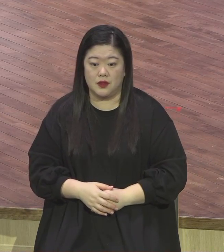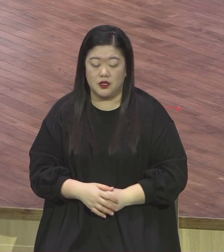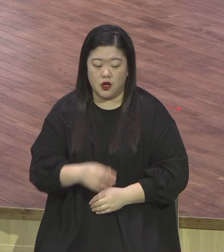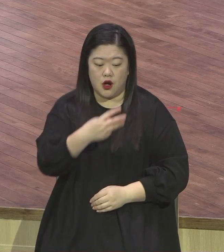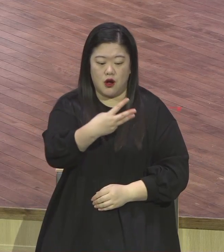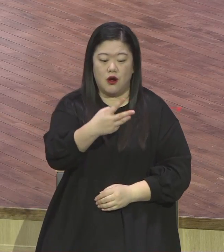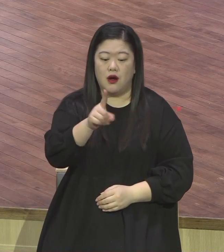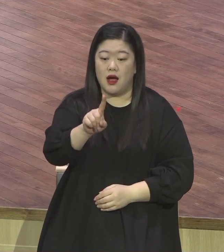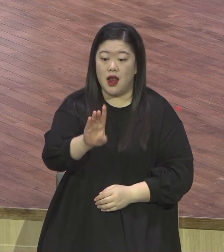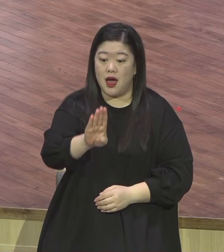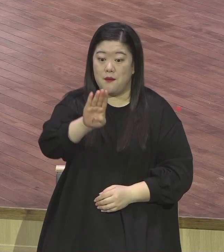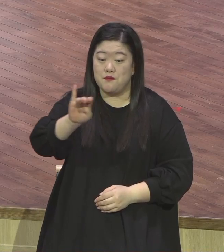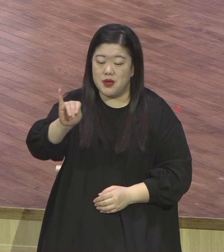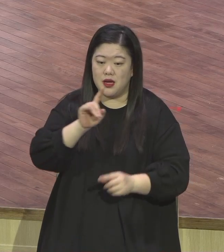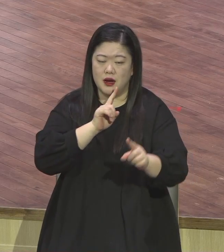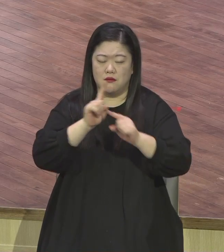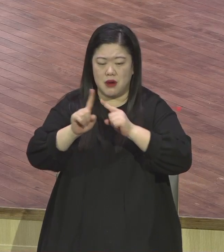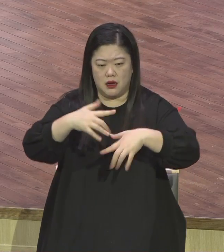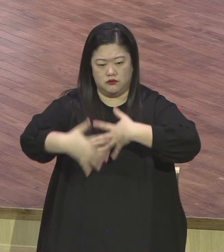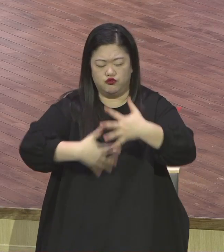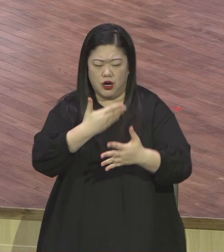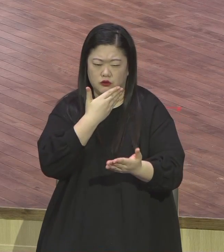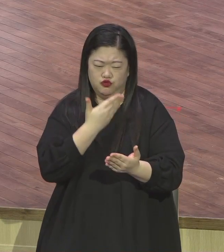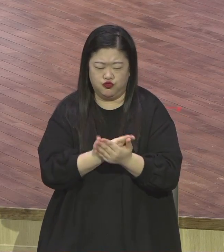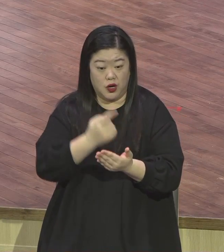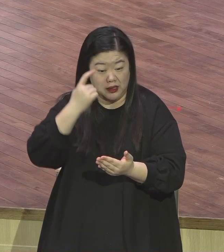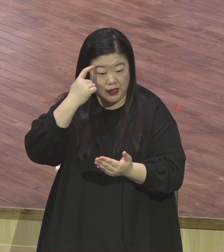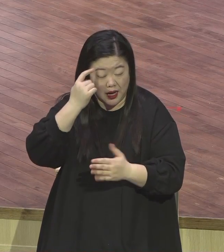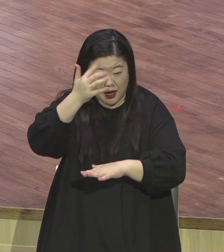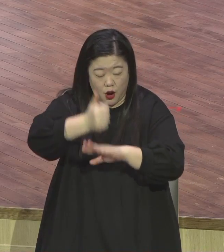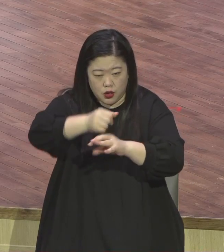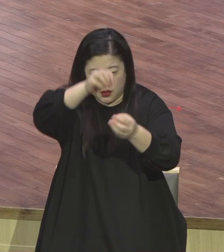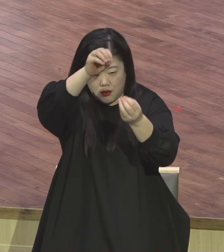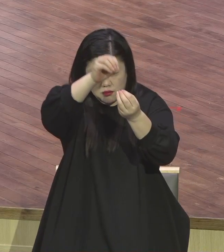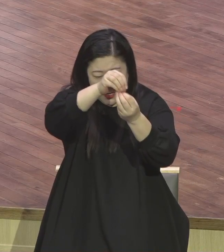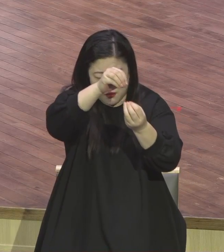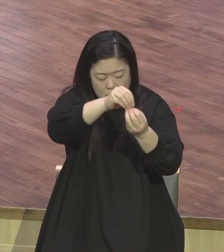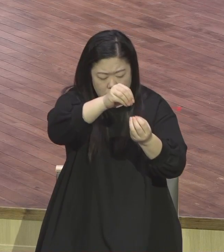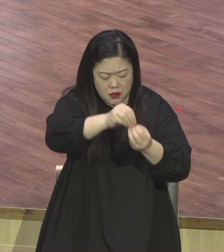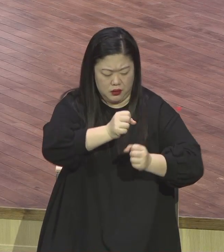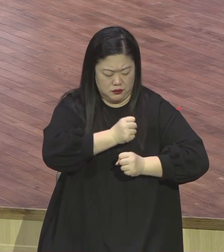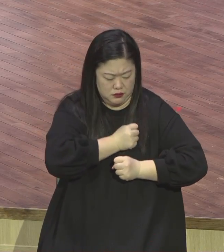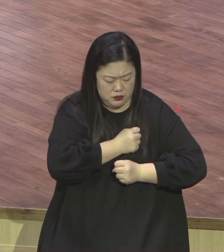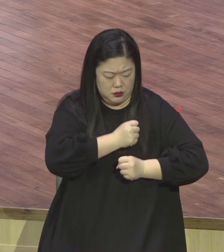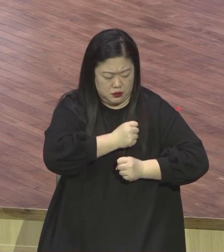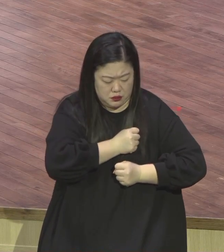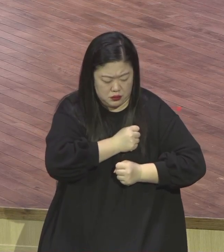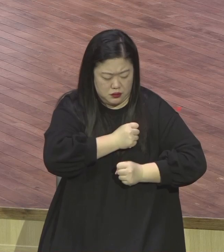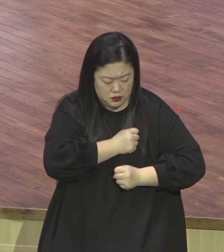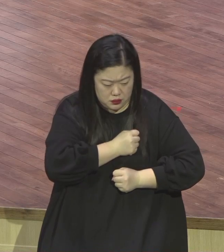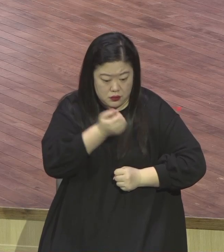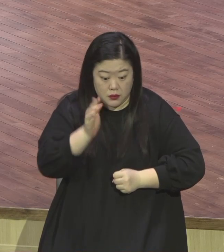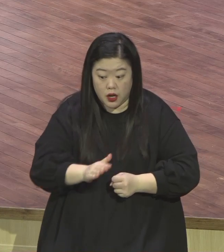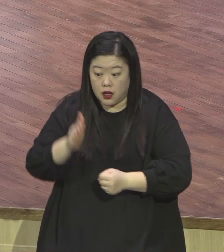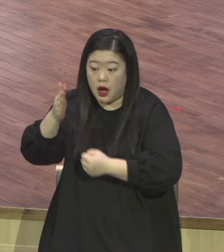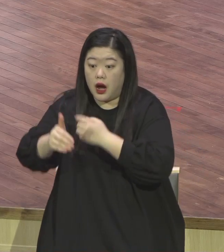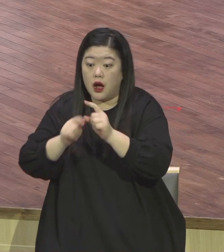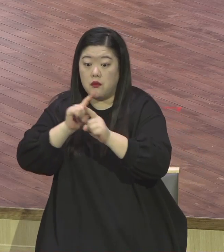이 전통이 하나님의 말씀보다 더 중요하게 여겨졌어요 그 중에